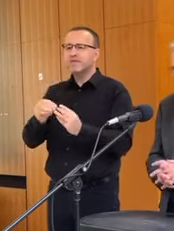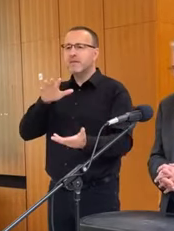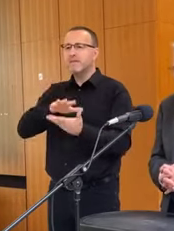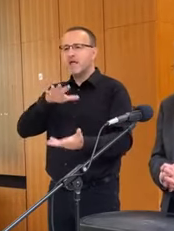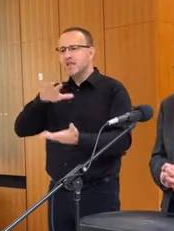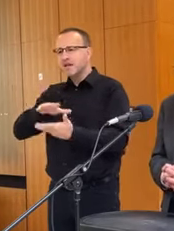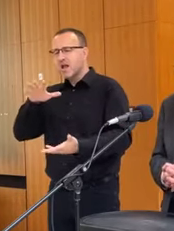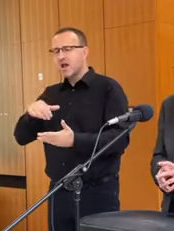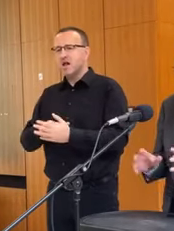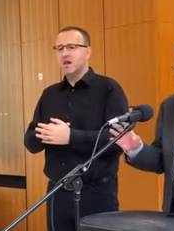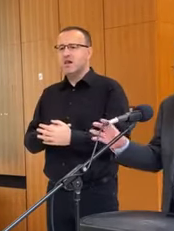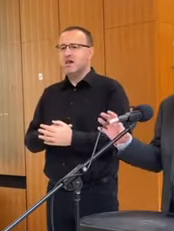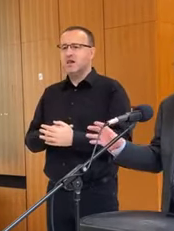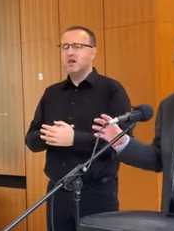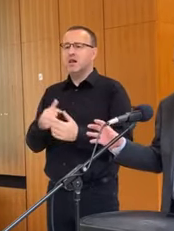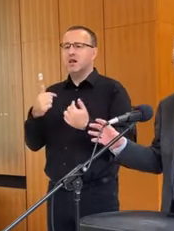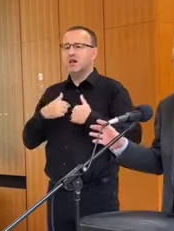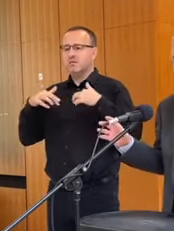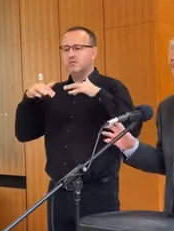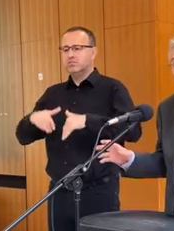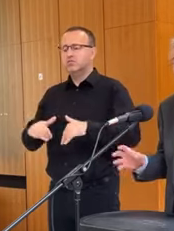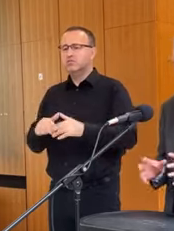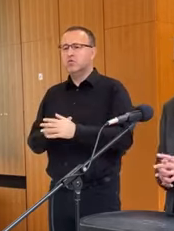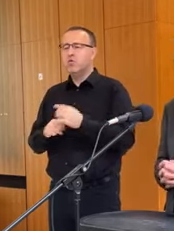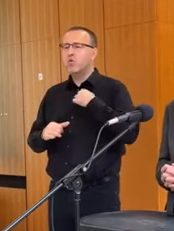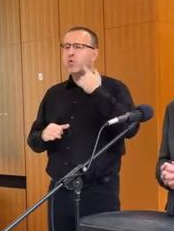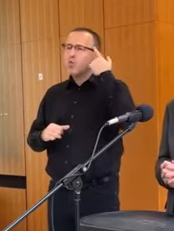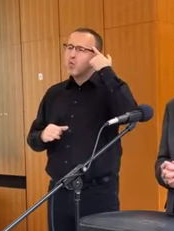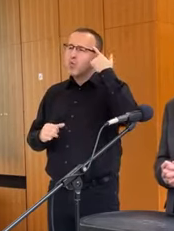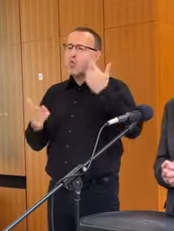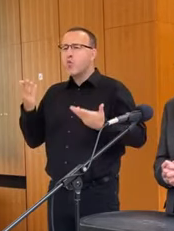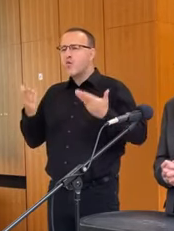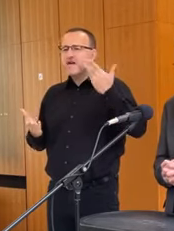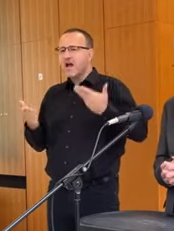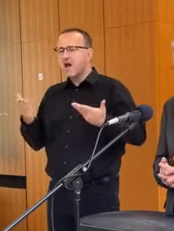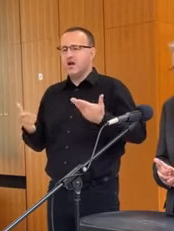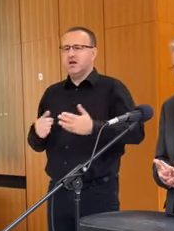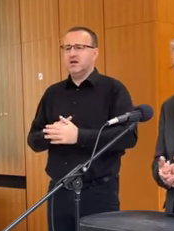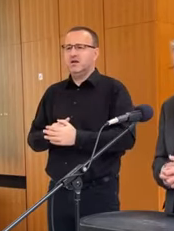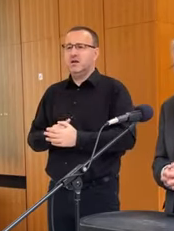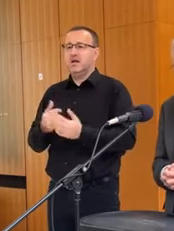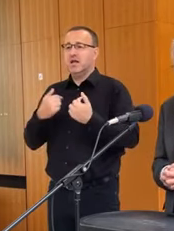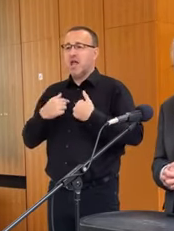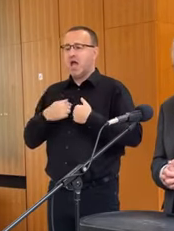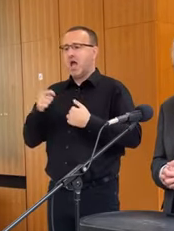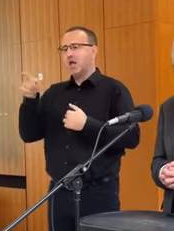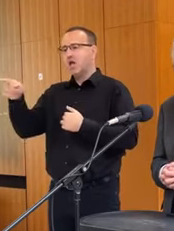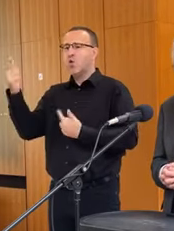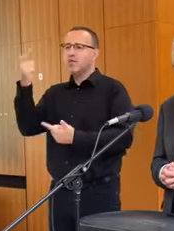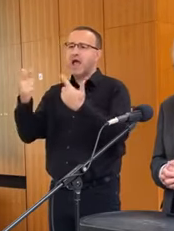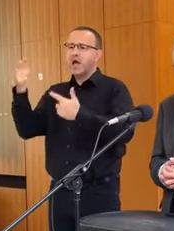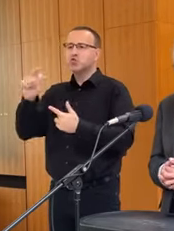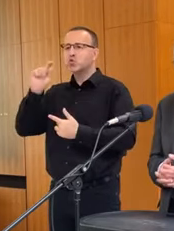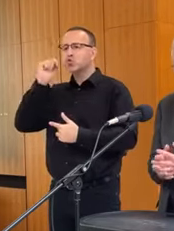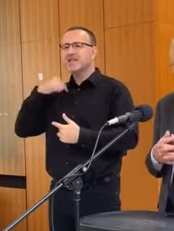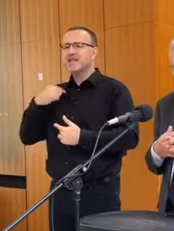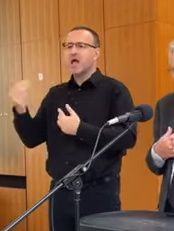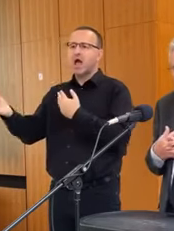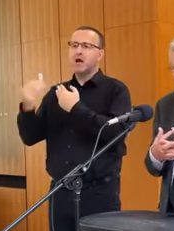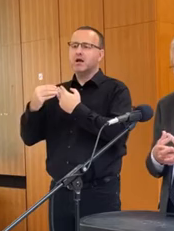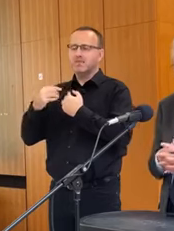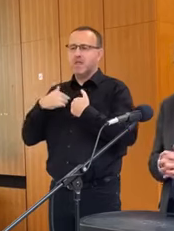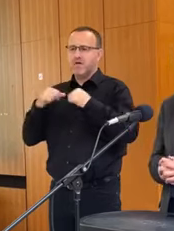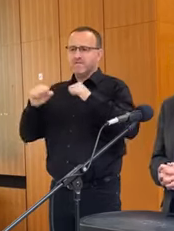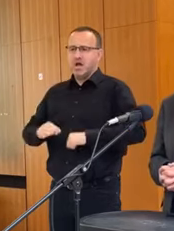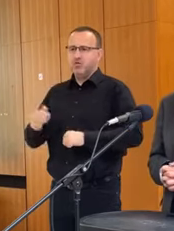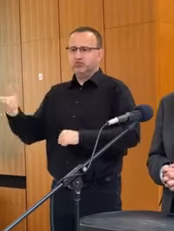hlavne sme v štádiu takých koncepčných úvah, tak ja si jeho úsudok vážim. Tak som